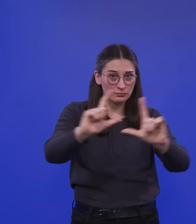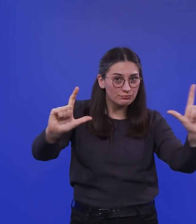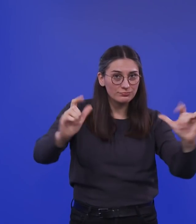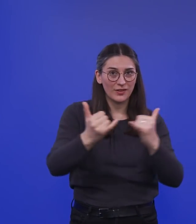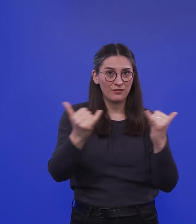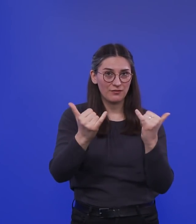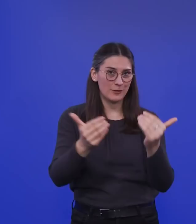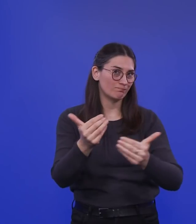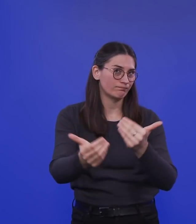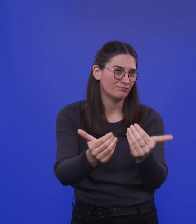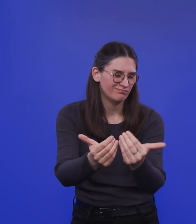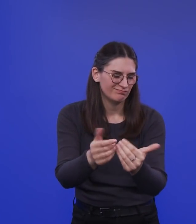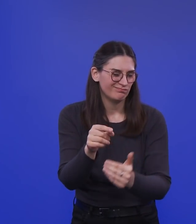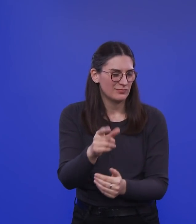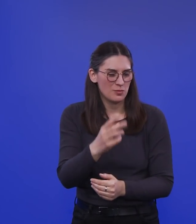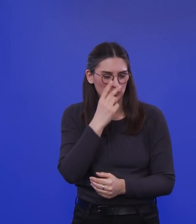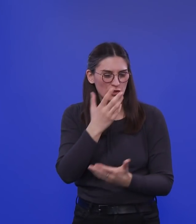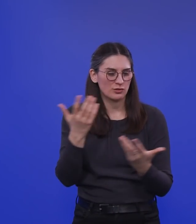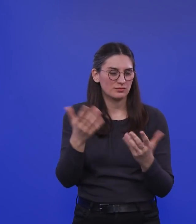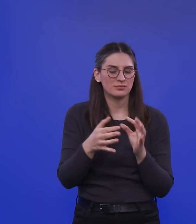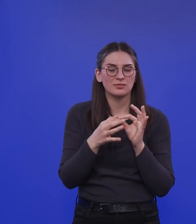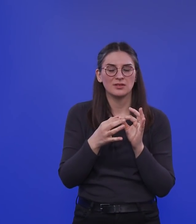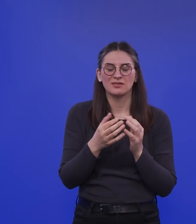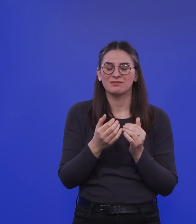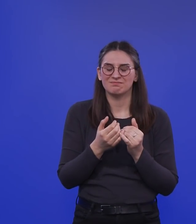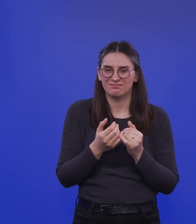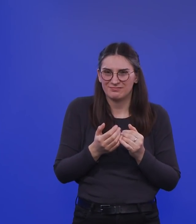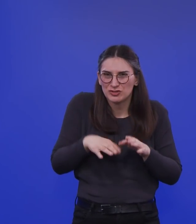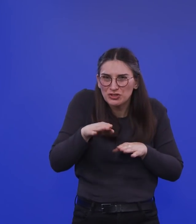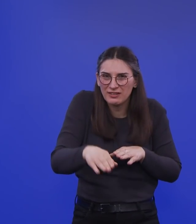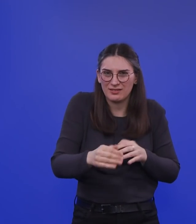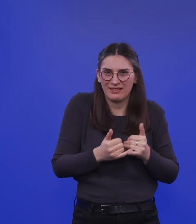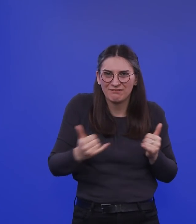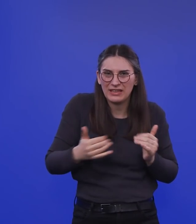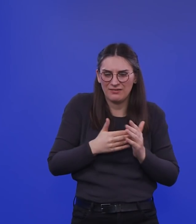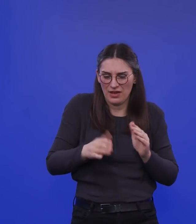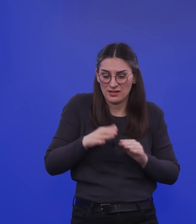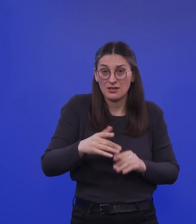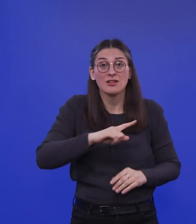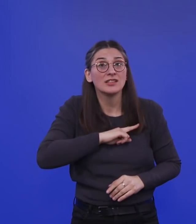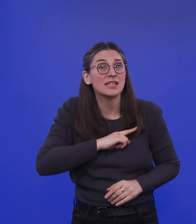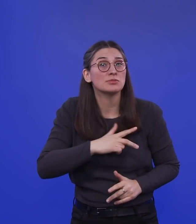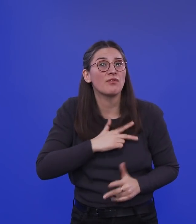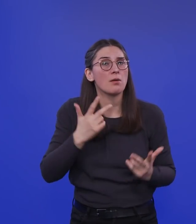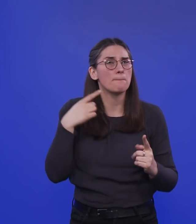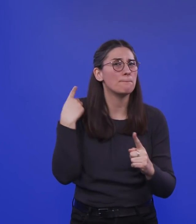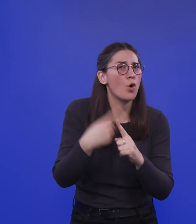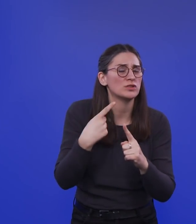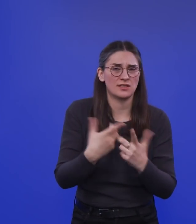Das ist einfach die Frage, wie es denn jetzt weitergeht. Und ich muss sagen, ich bin sehr positiv überrascht über diese Zahlen, die jetzt